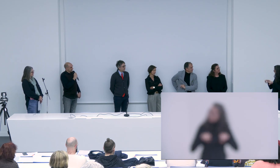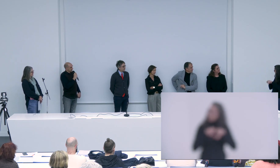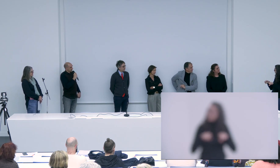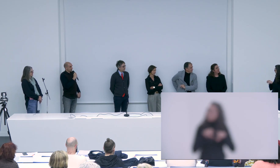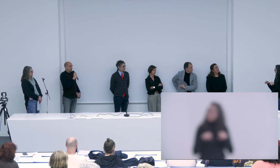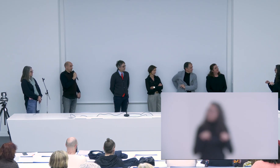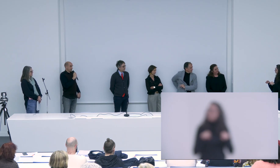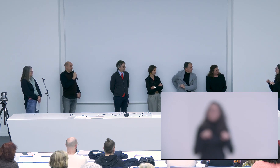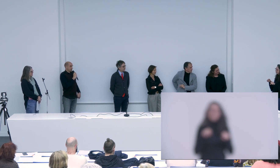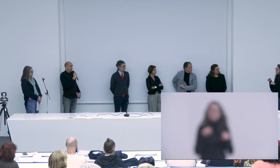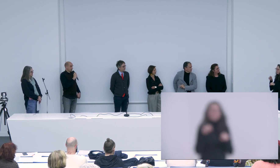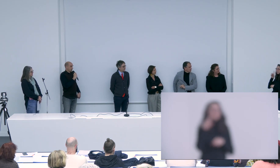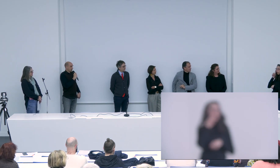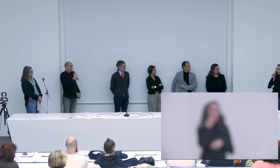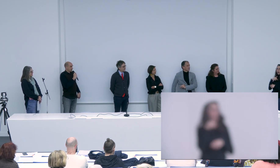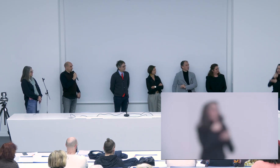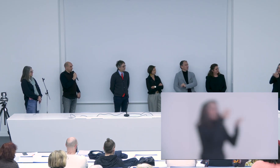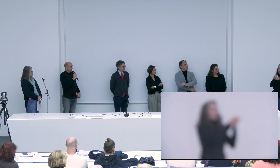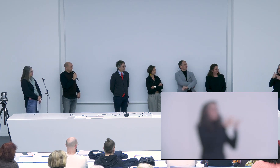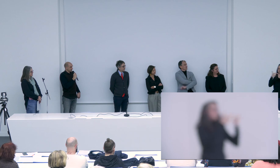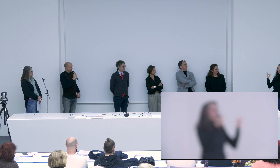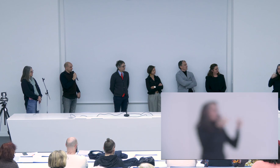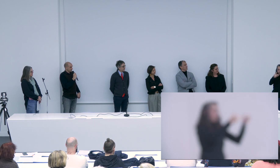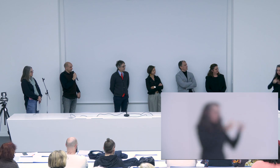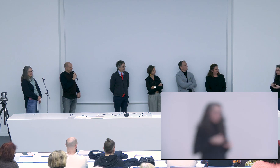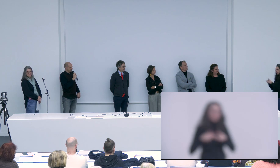j'est moi même moi qui l fabriqué